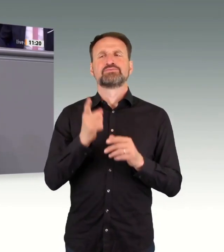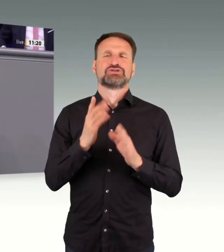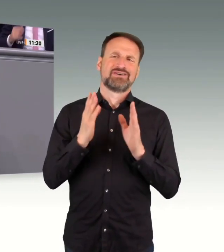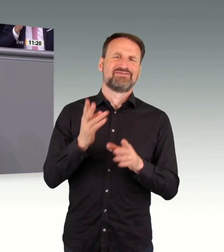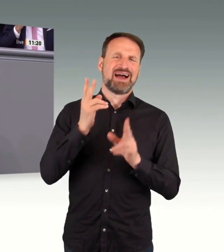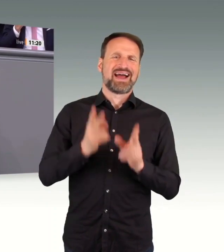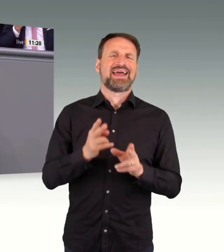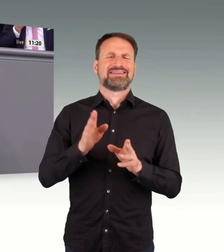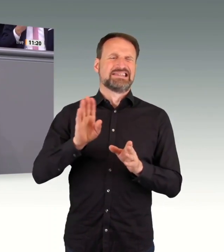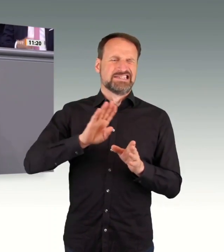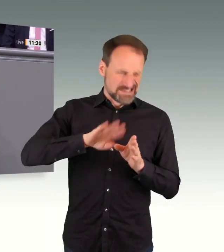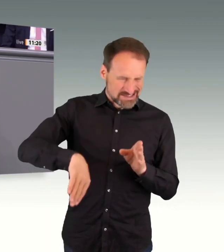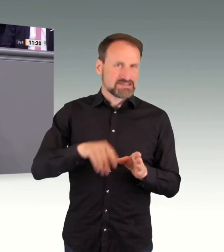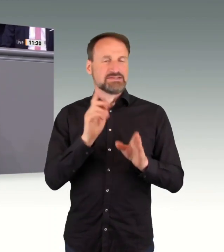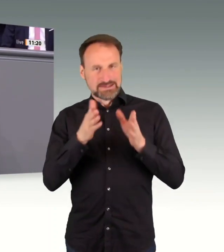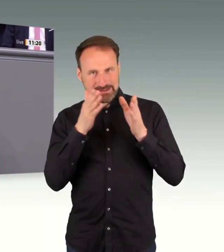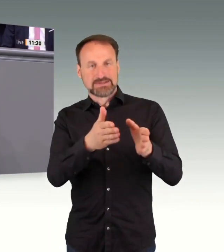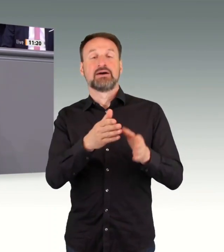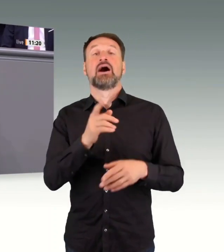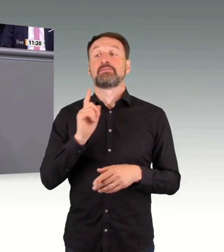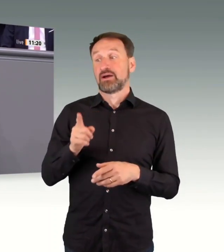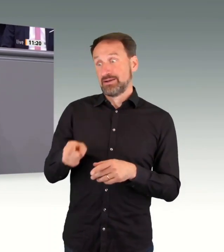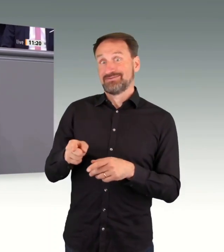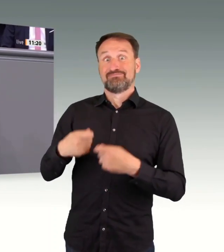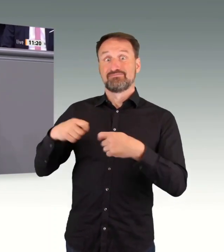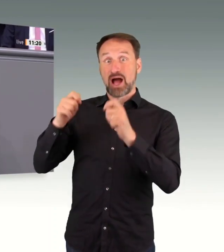angemessenes Vorgehen in diesen Zeiten, in denen wir sind.